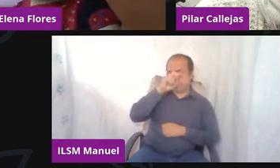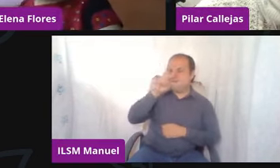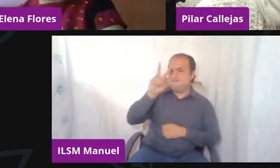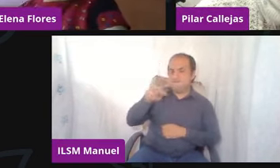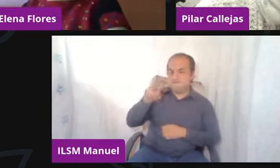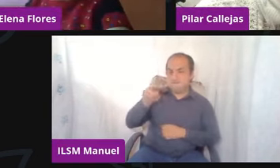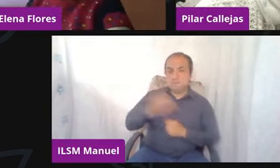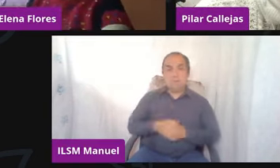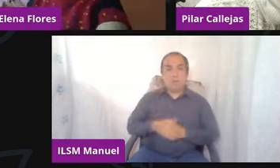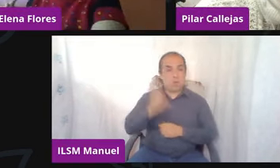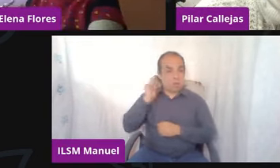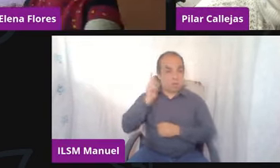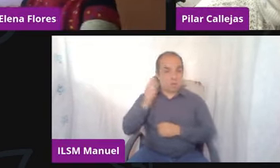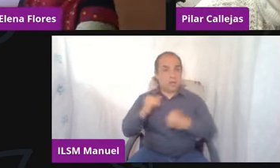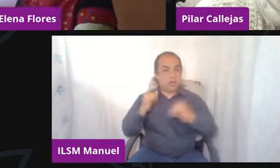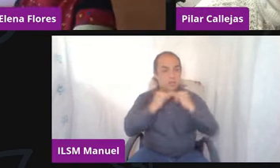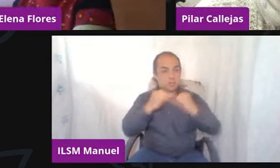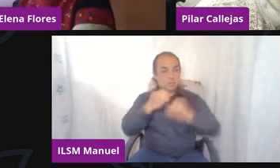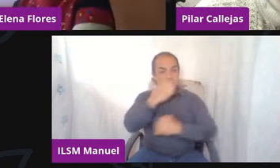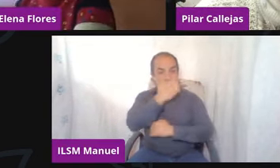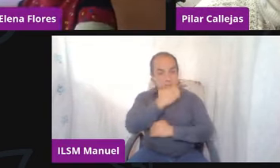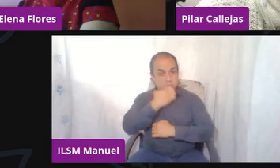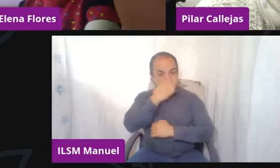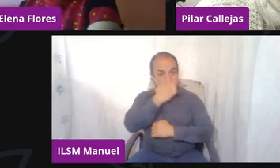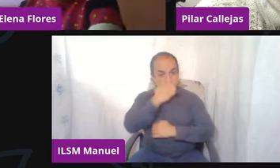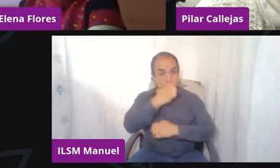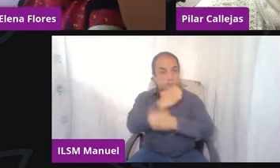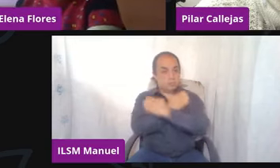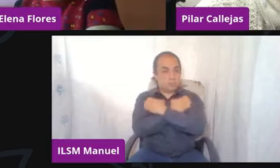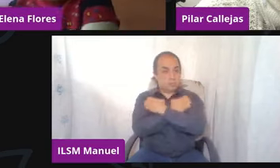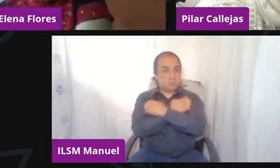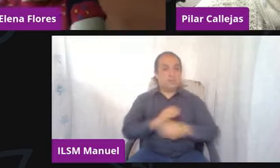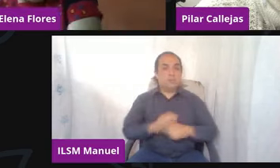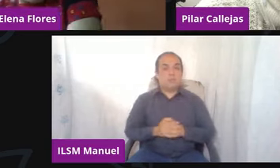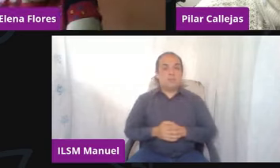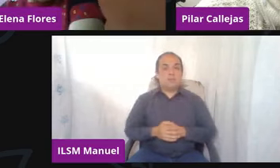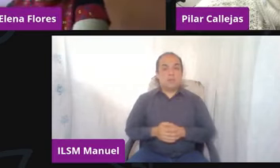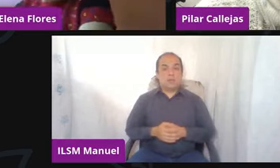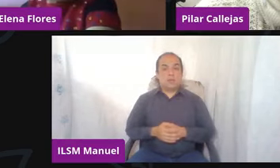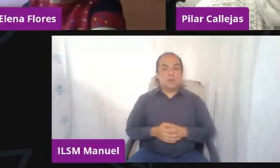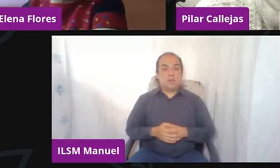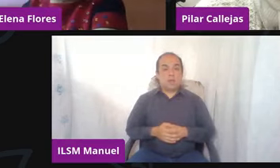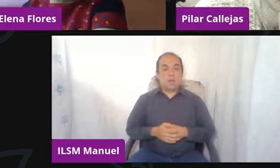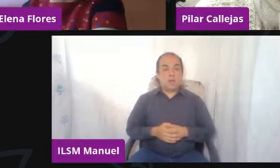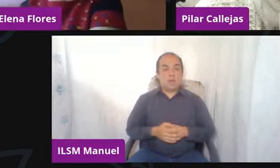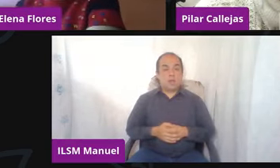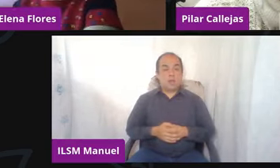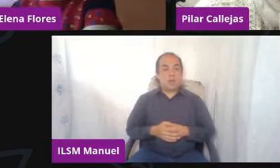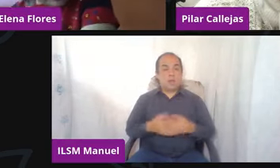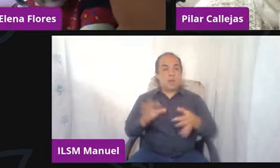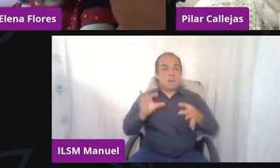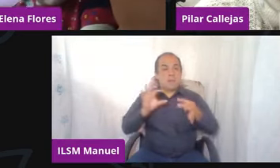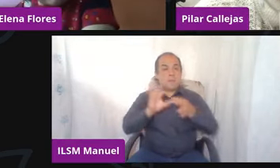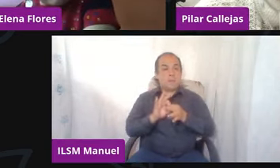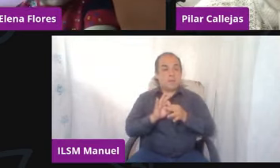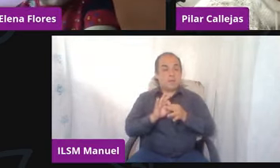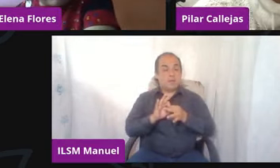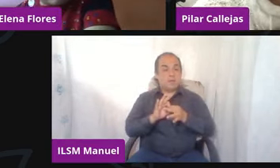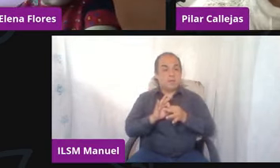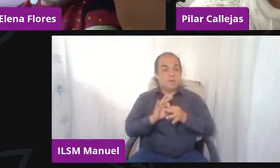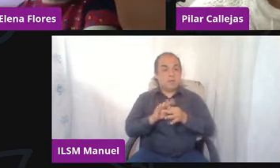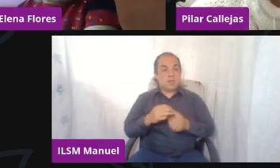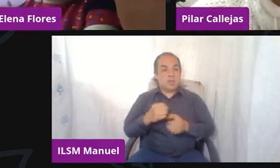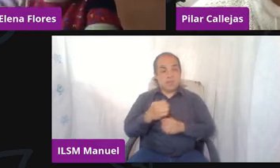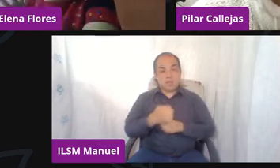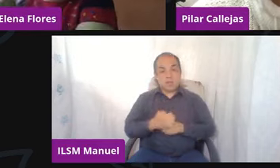instituciones educativas adapten aulas que le llaman ahora en Europa del bienestar, ¿no? Que